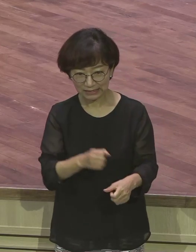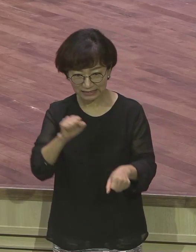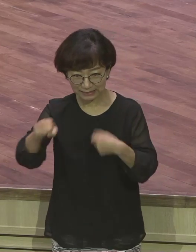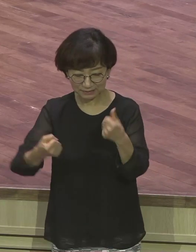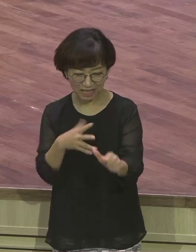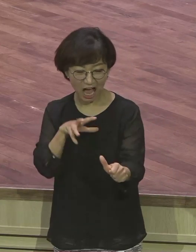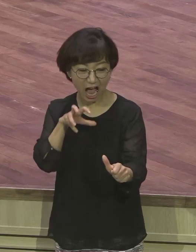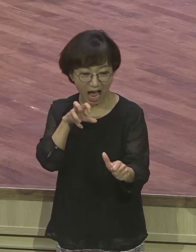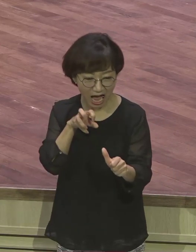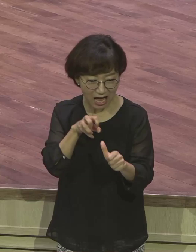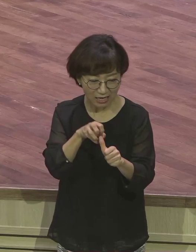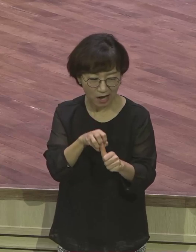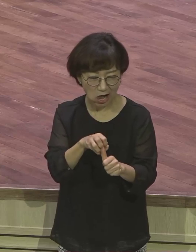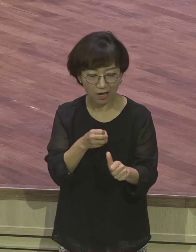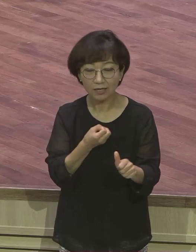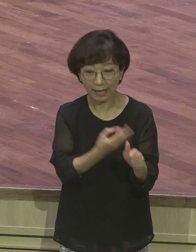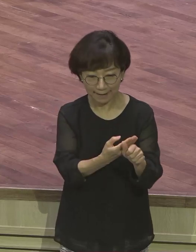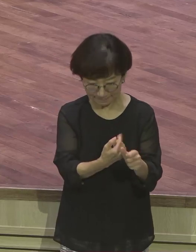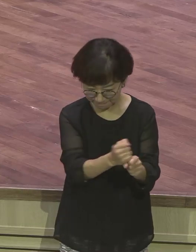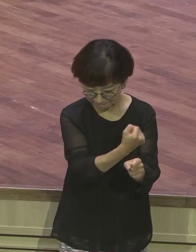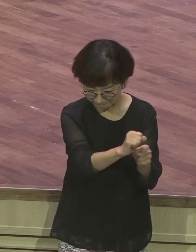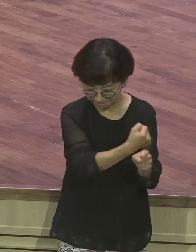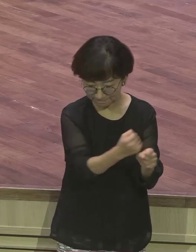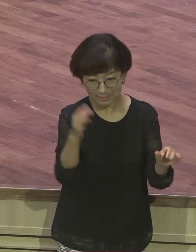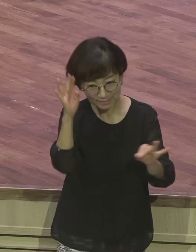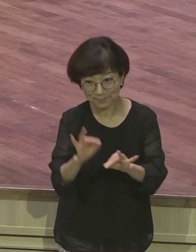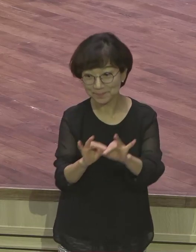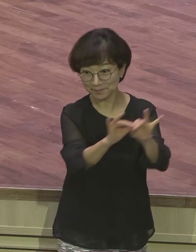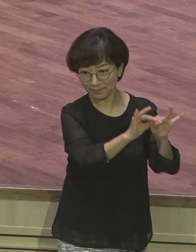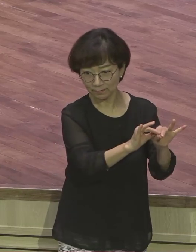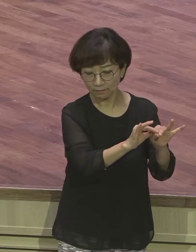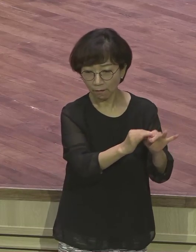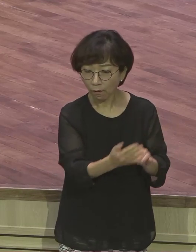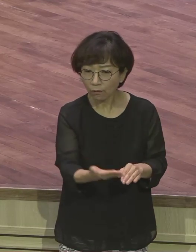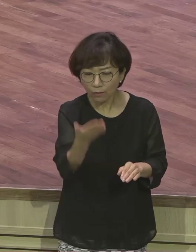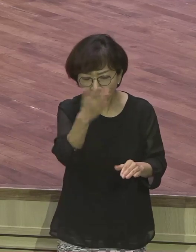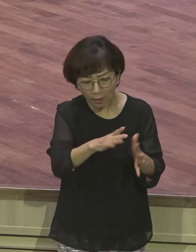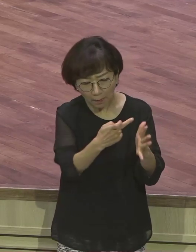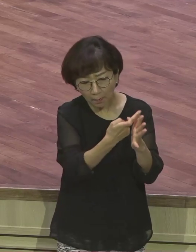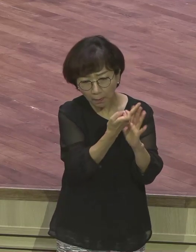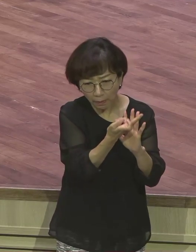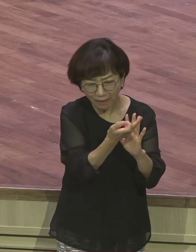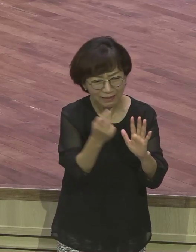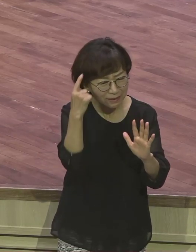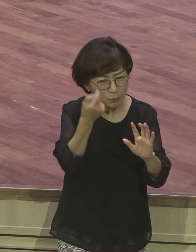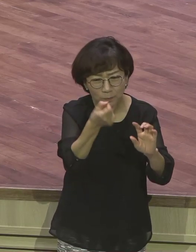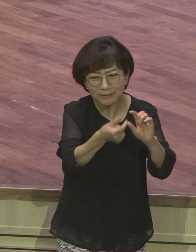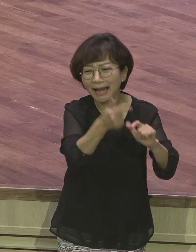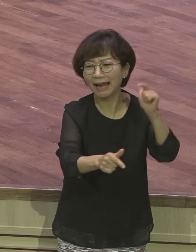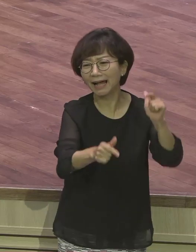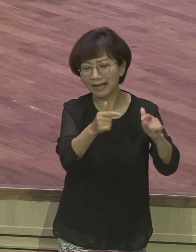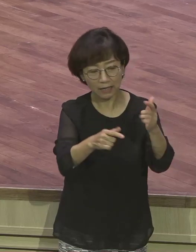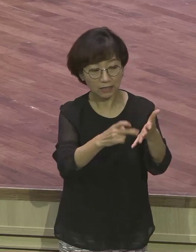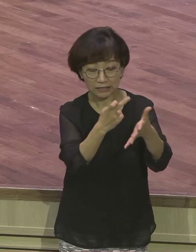11절 2위에 보면 이런 업무를 놓고 형제들 사이 의견이 그렇게 분분해집니다. 큰아들이었던 루벤이